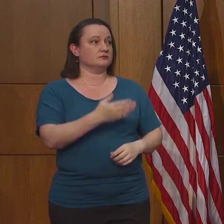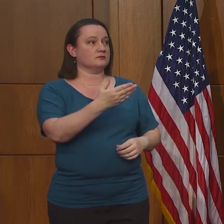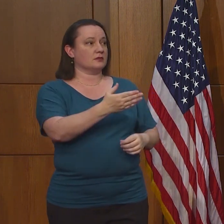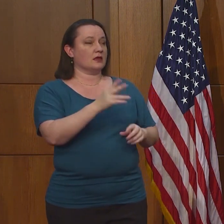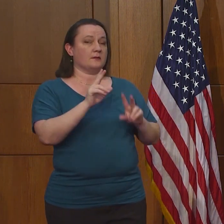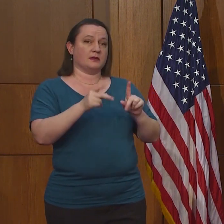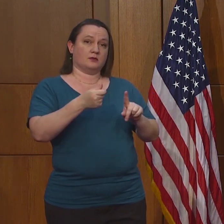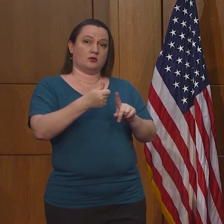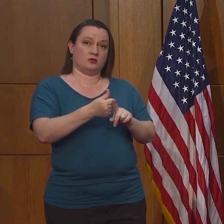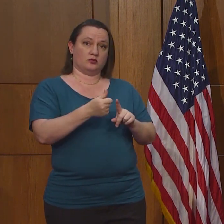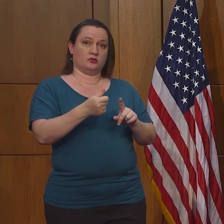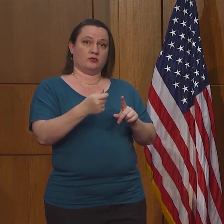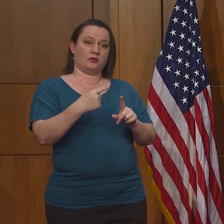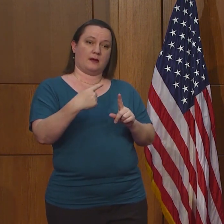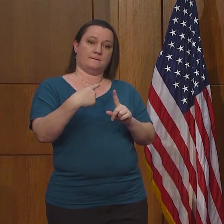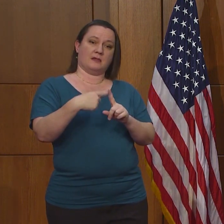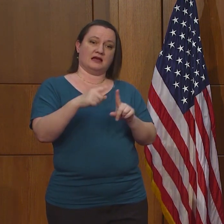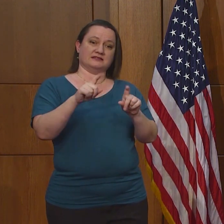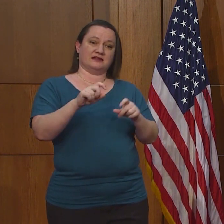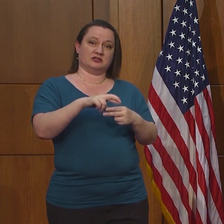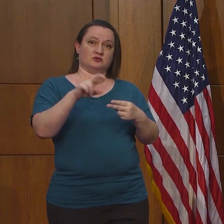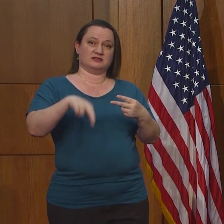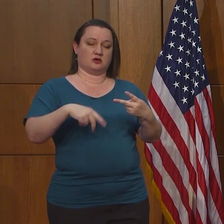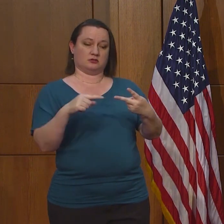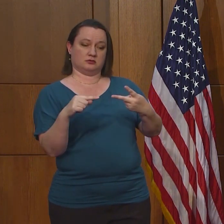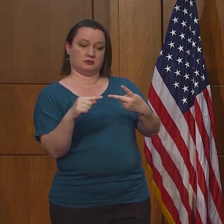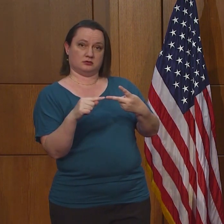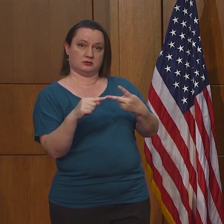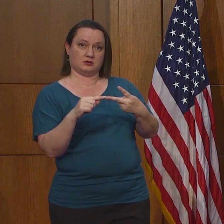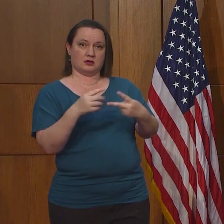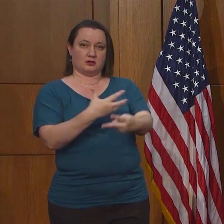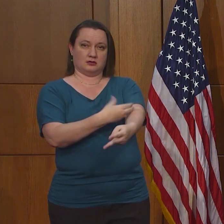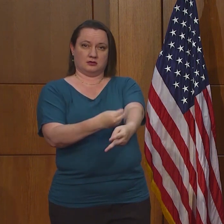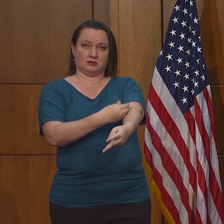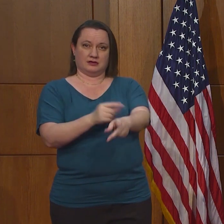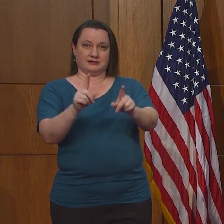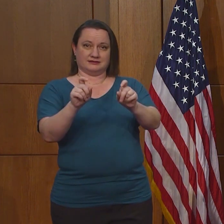Hay una segunda parte de esta pregunta y en un momento la escucharemos.